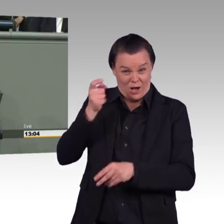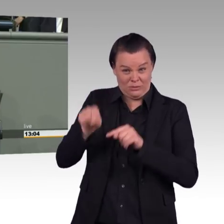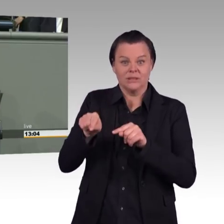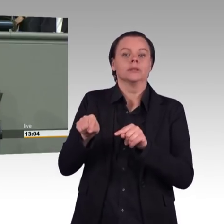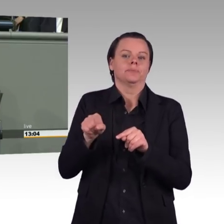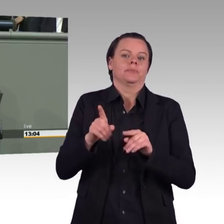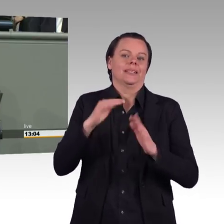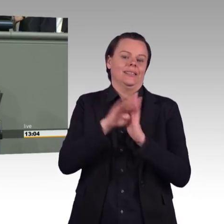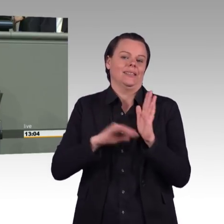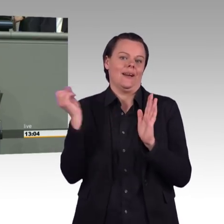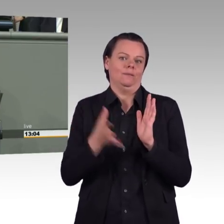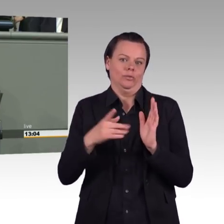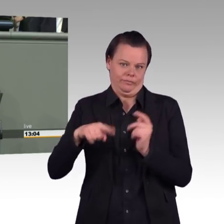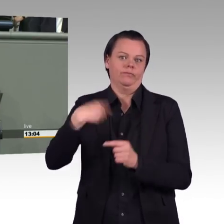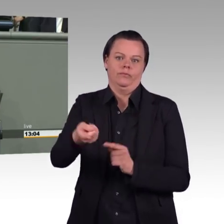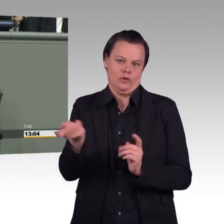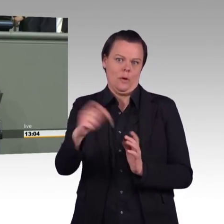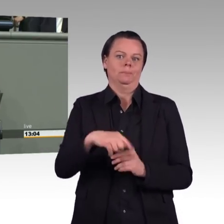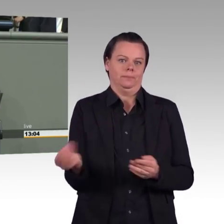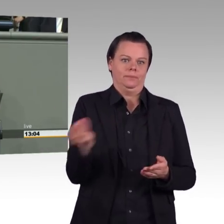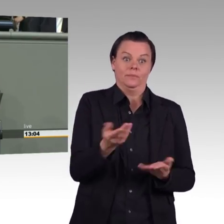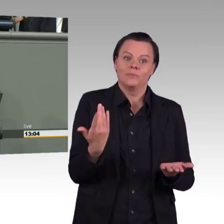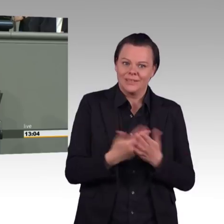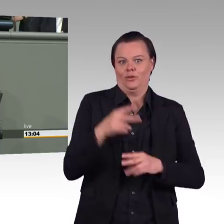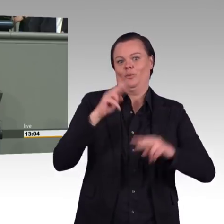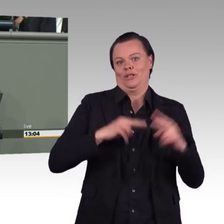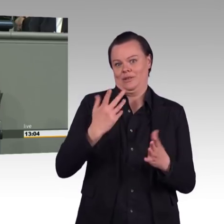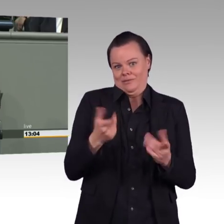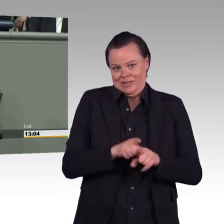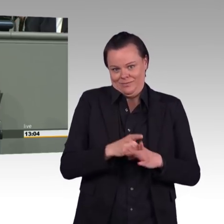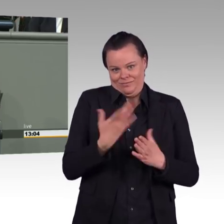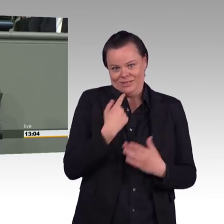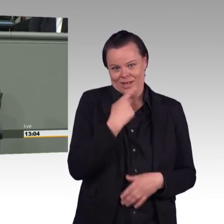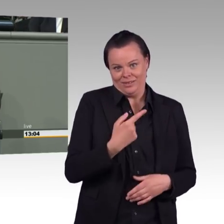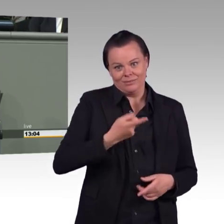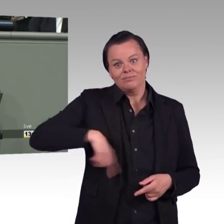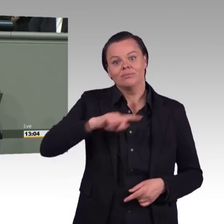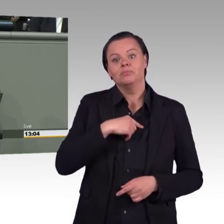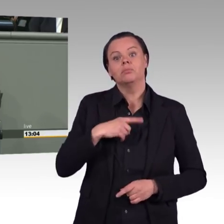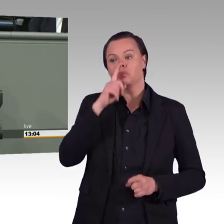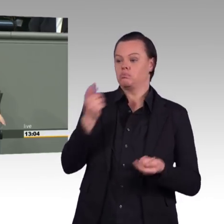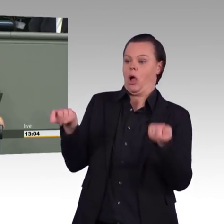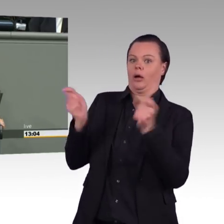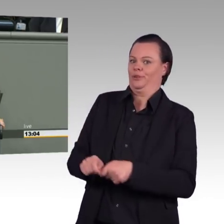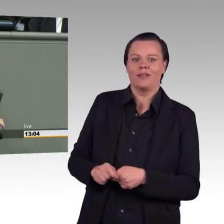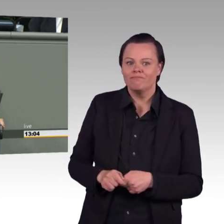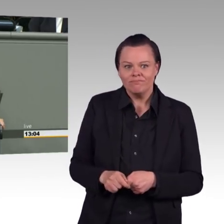erst neue Arbeitsplätze, dann Abschaltung. Und meine Damen und Herren, wenn es jetzt darum geht, dass man